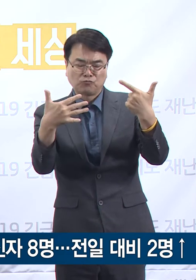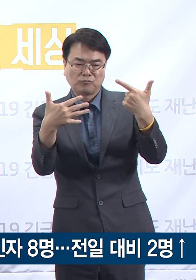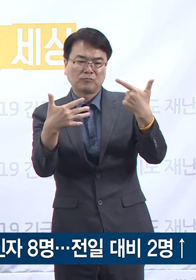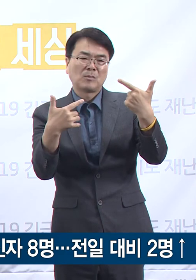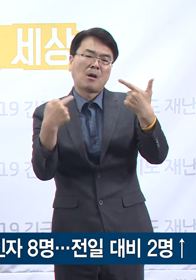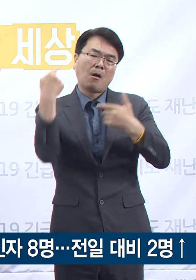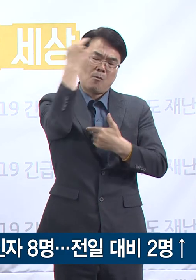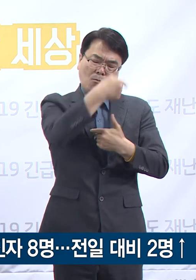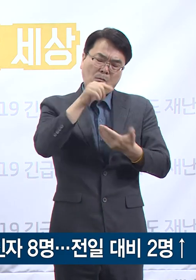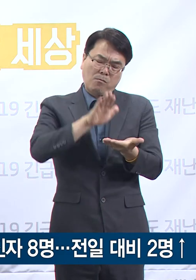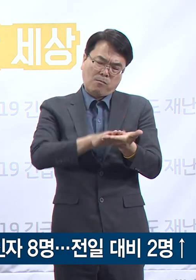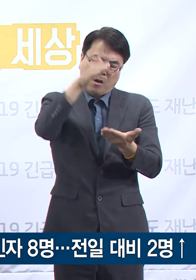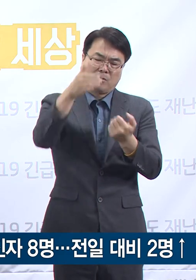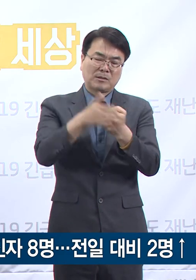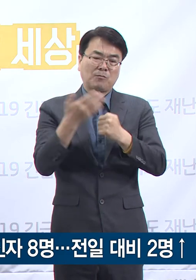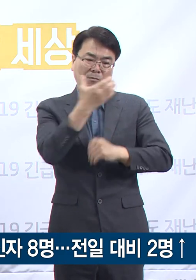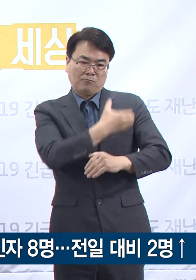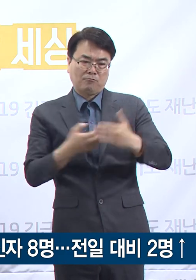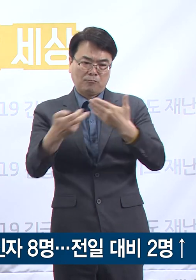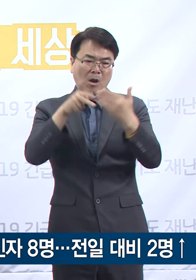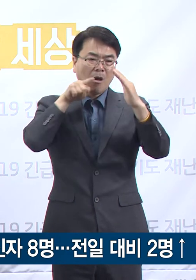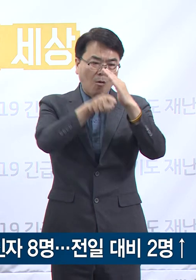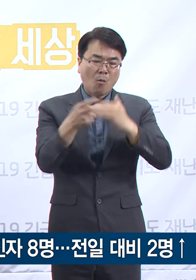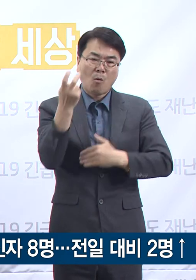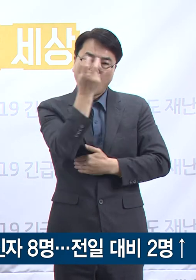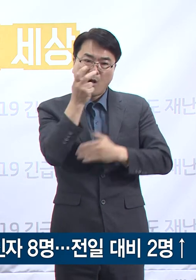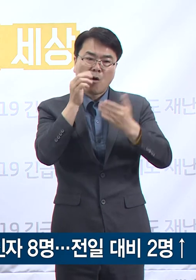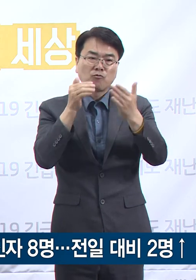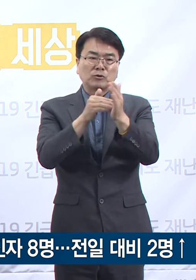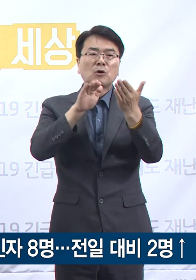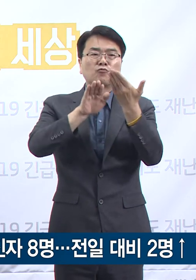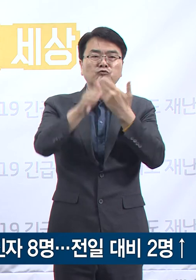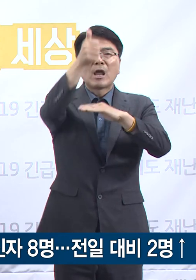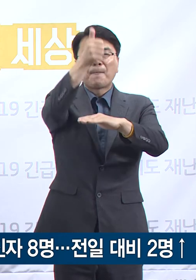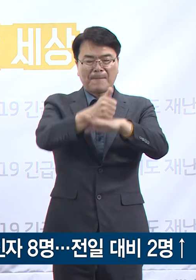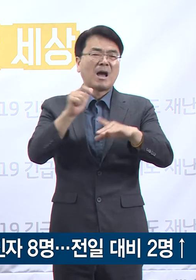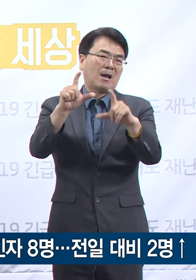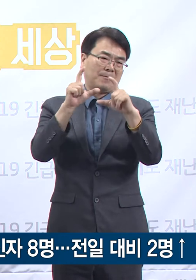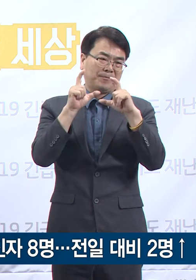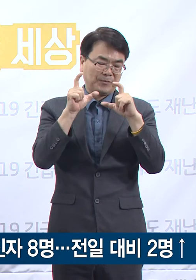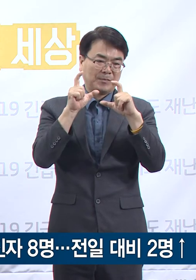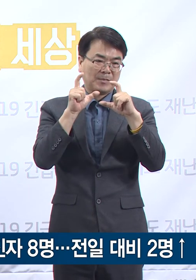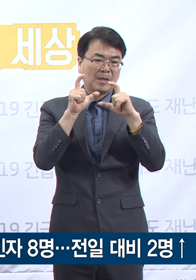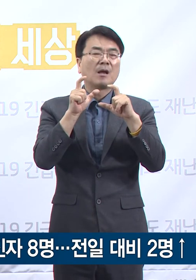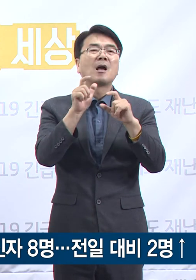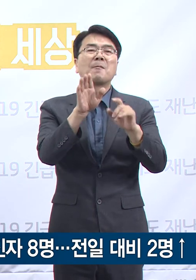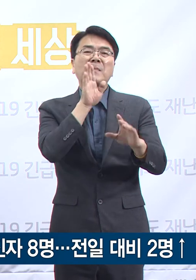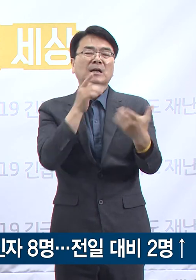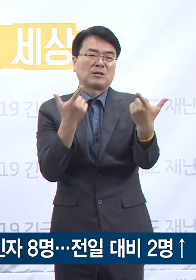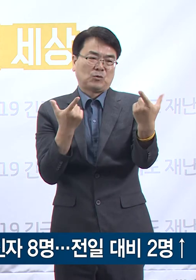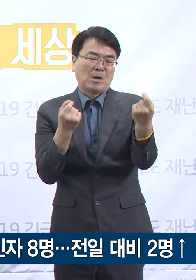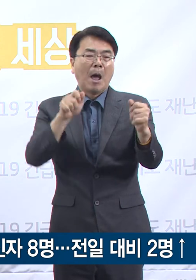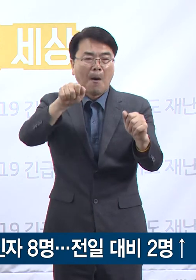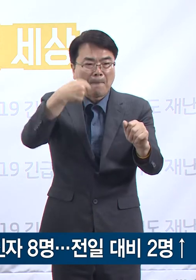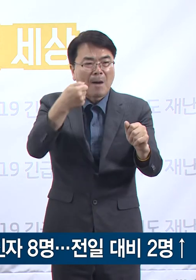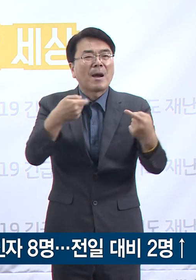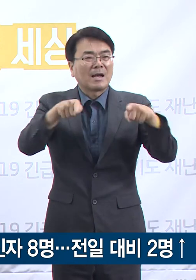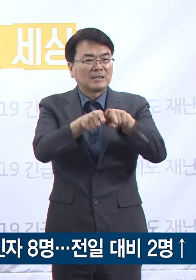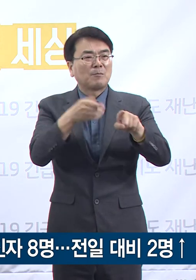증상이 발현되어 보건소 선별진료 후 확진되었습니다. 마찬가지로 기확진자와 식사 후 증상이